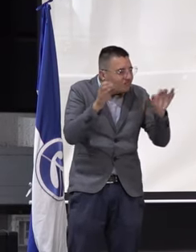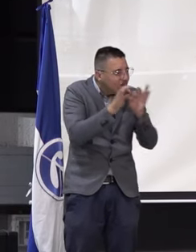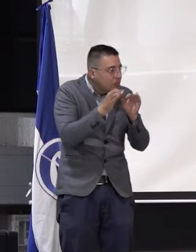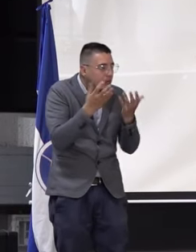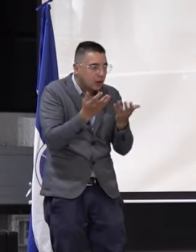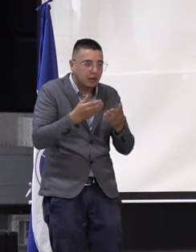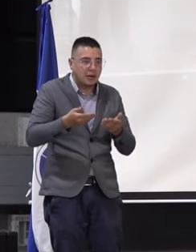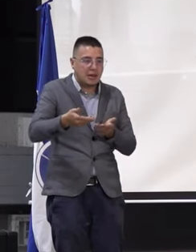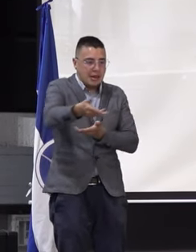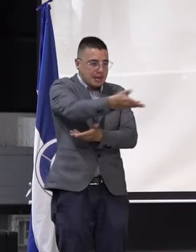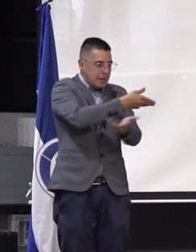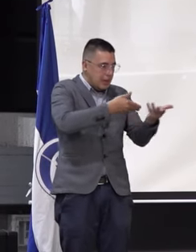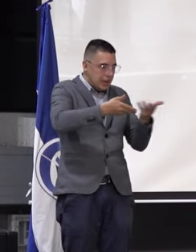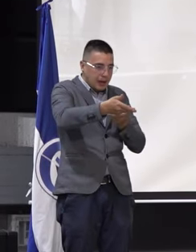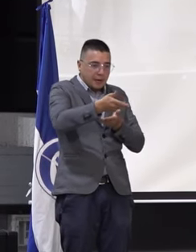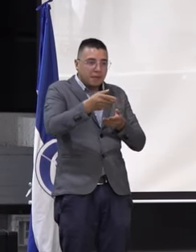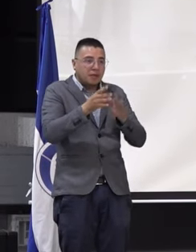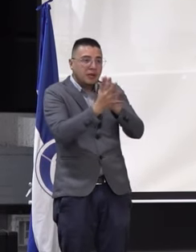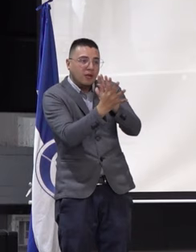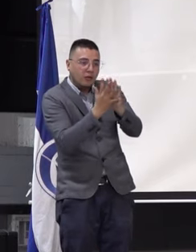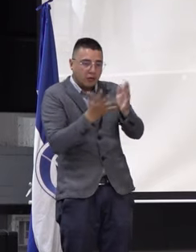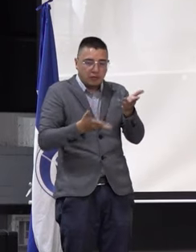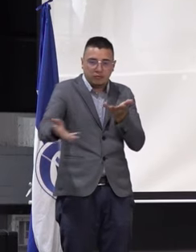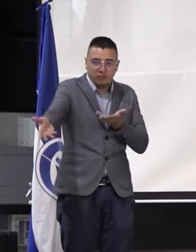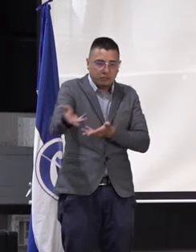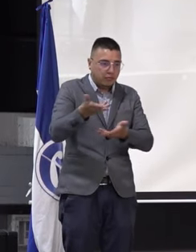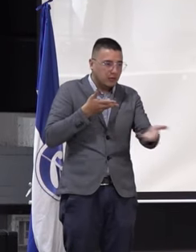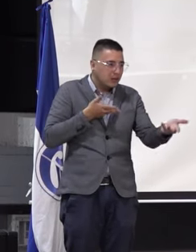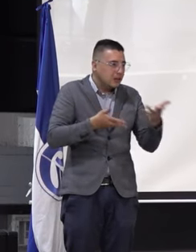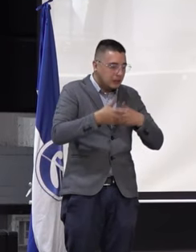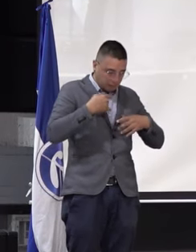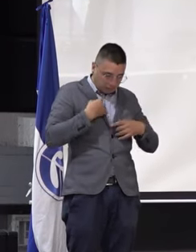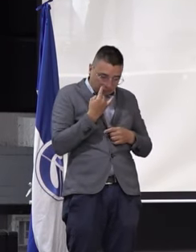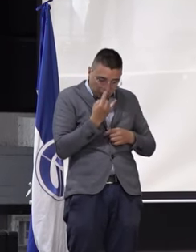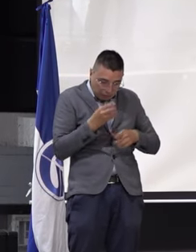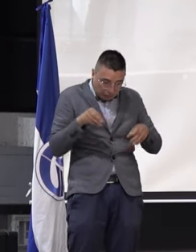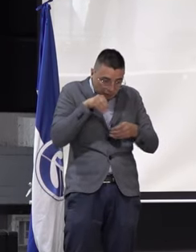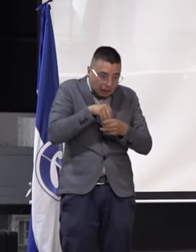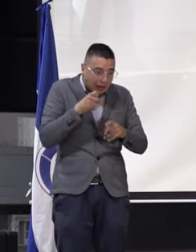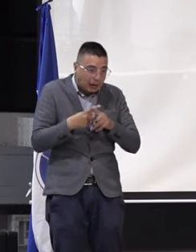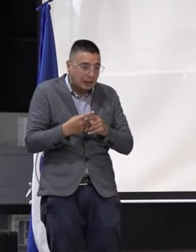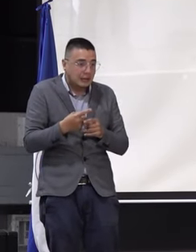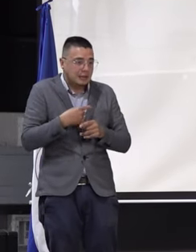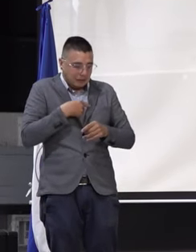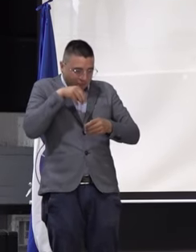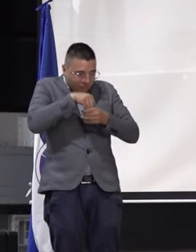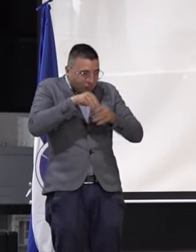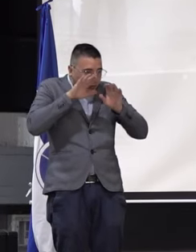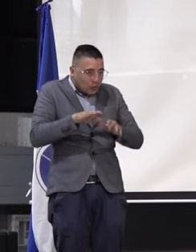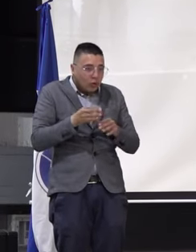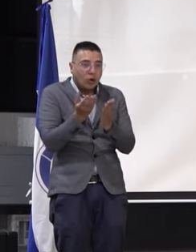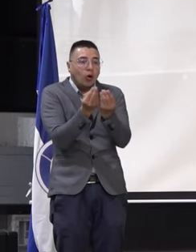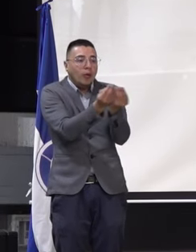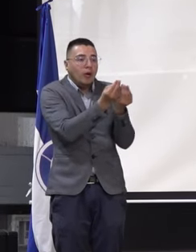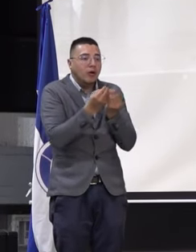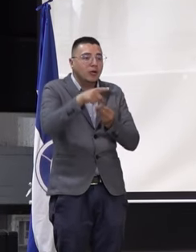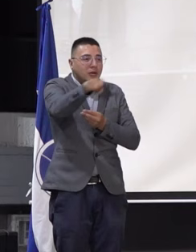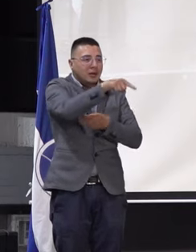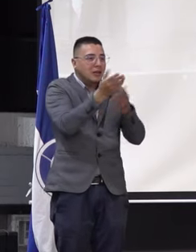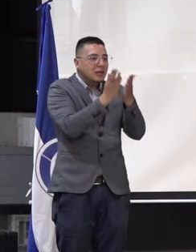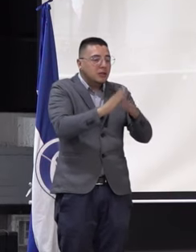en el intercambio de información y de intereses de nosotros como egresados hacia los compañeros estudiantes,